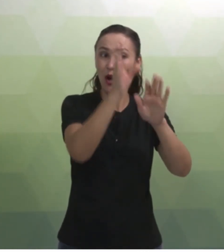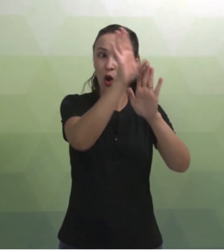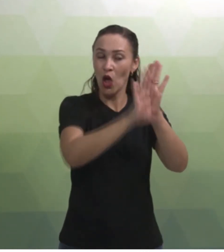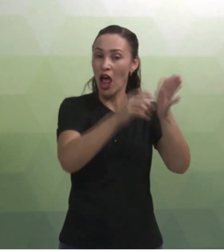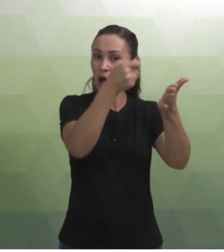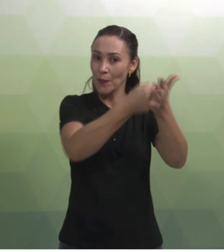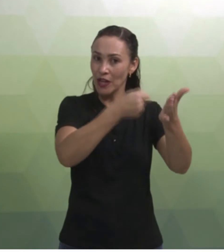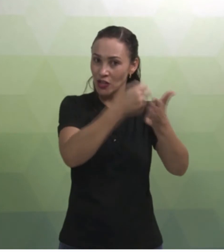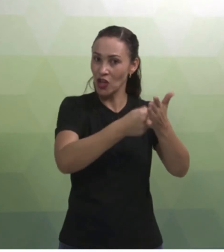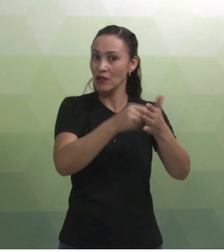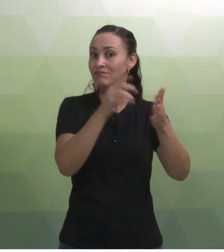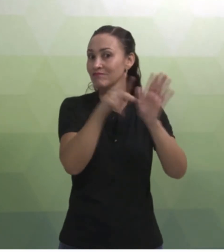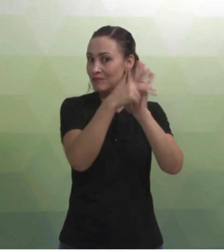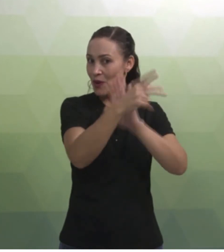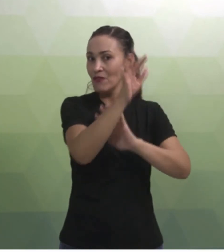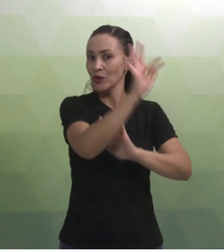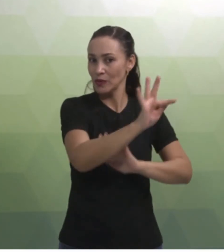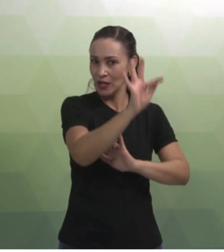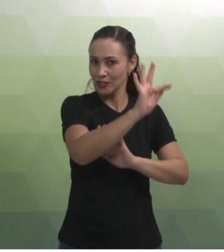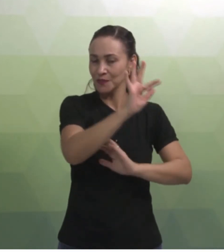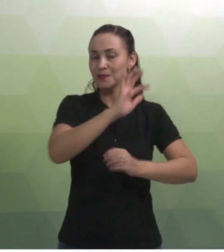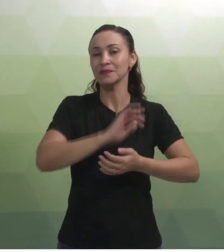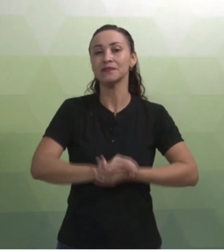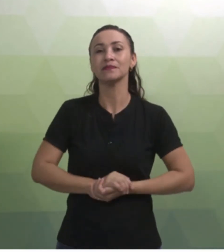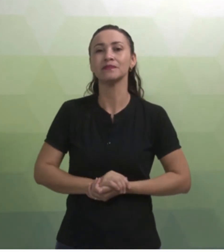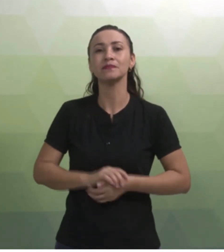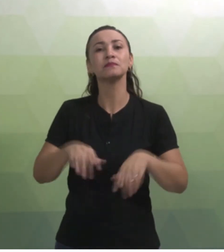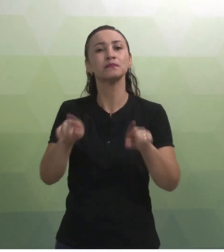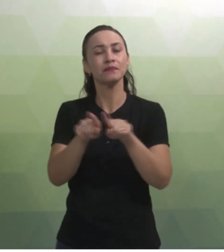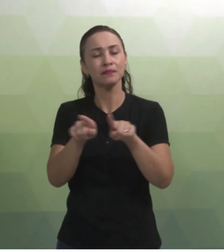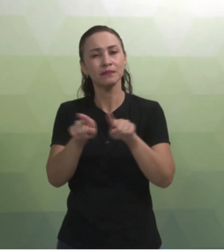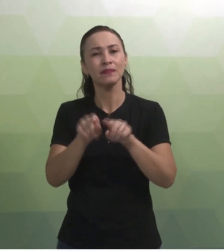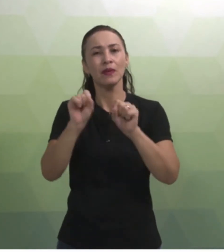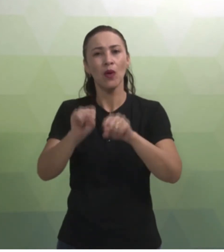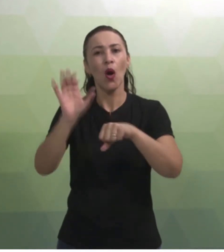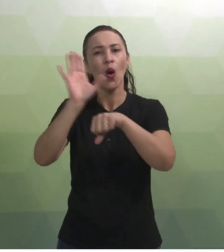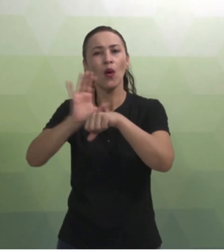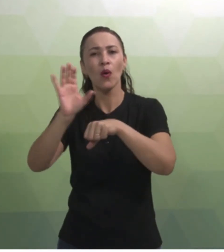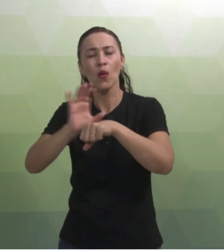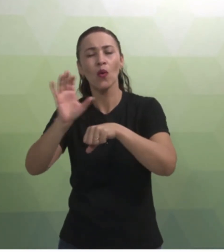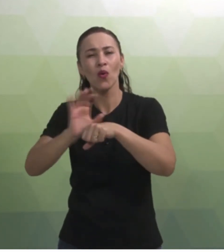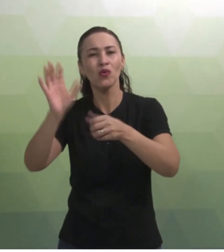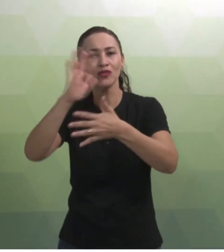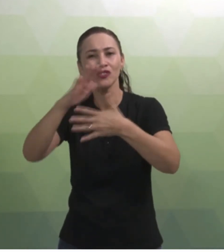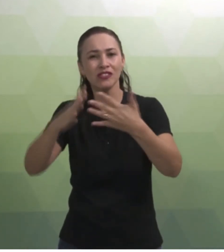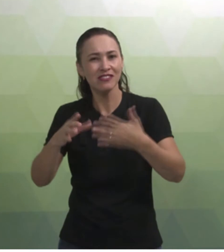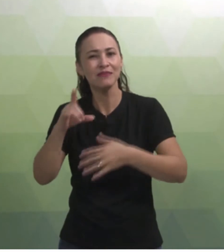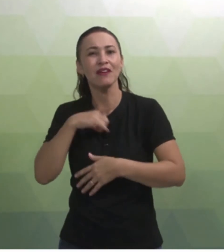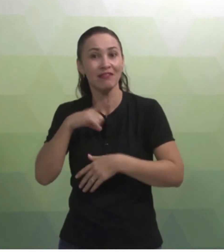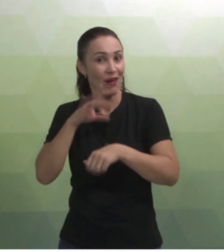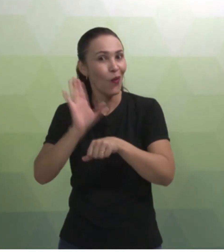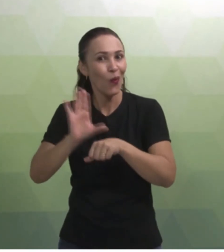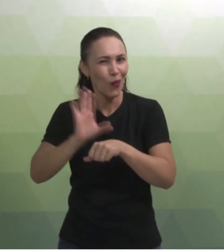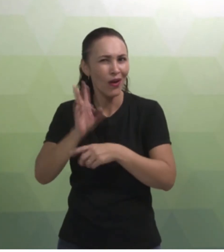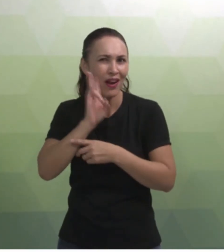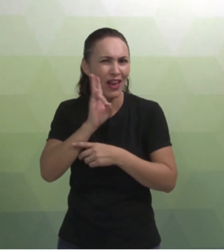obrigatória nas graduações, como cursos de Libras. Lembra que temos os cursos de Libras? Vários